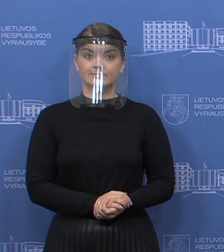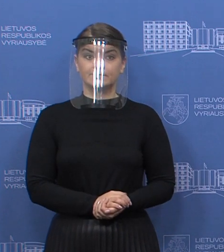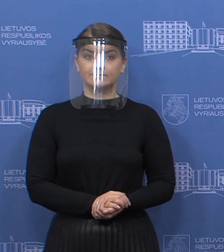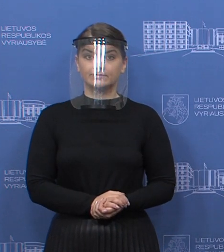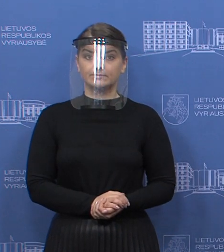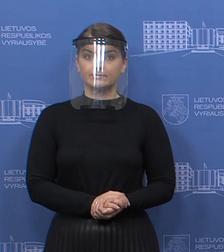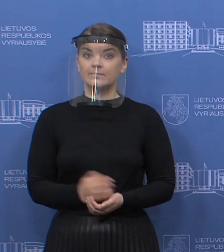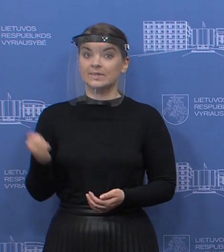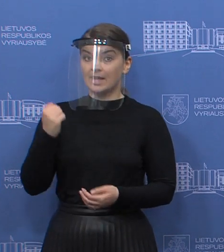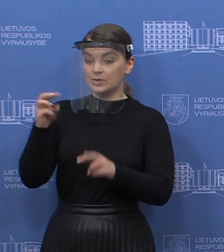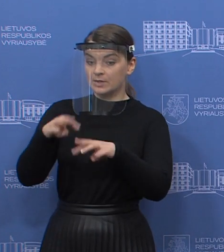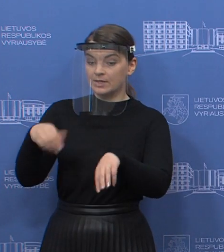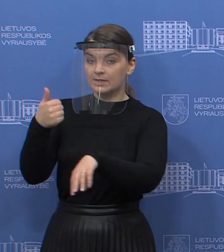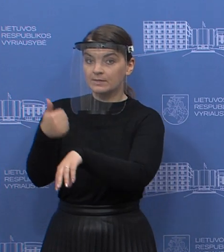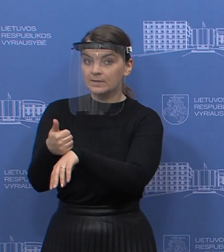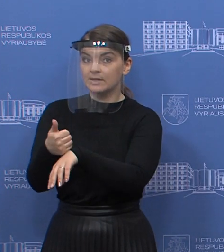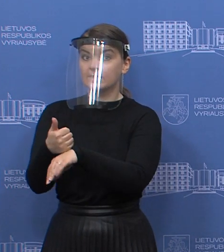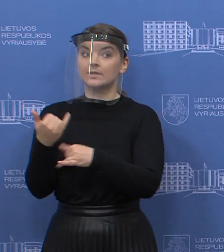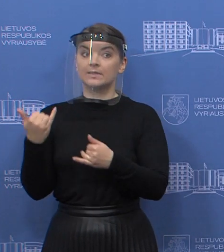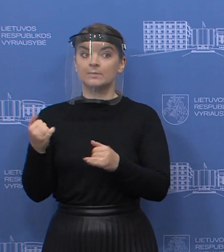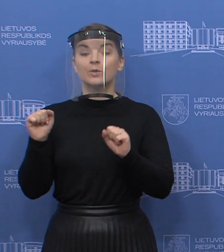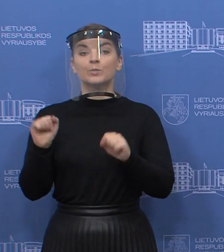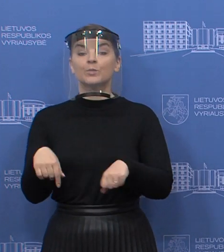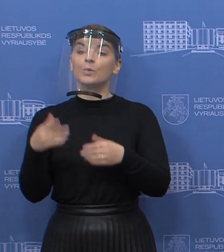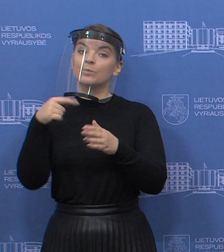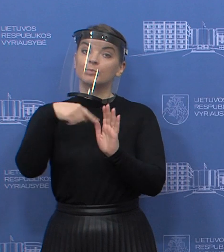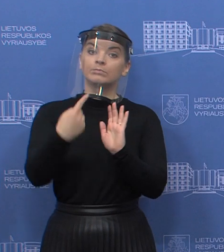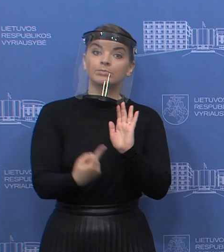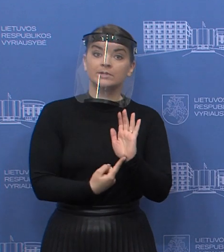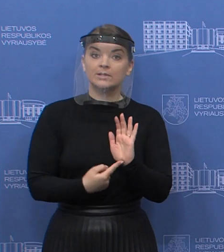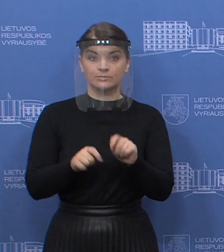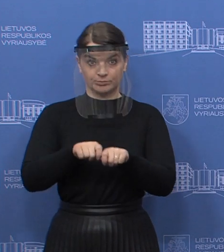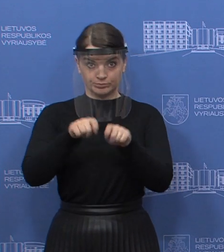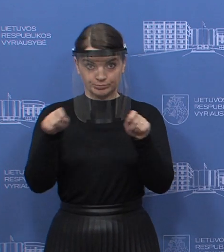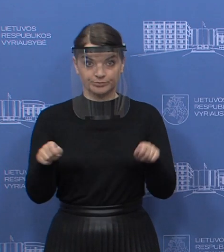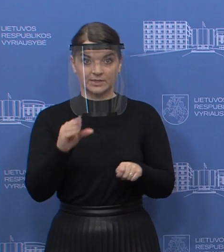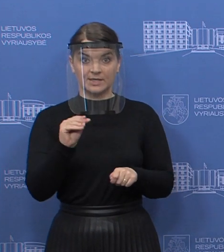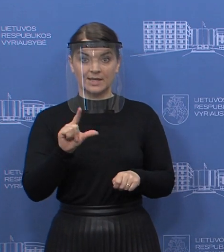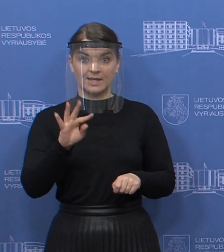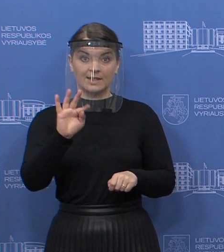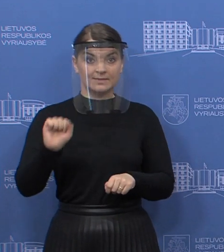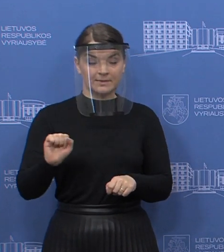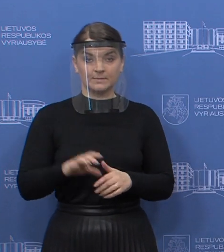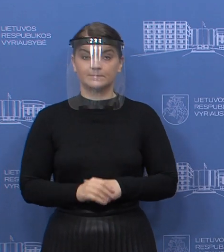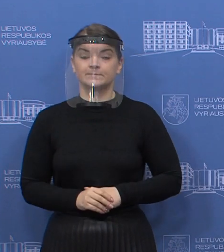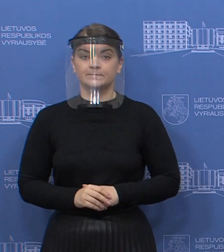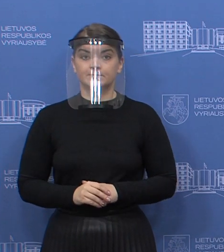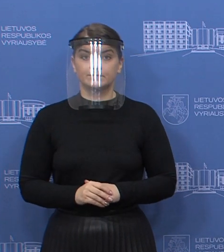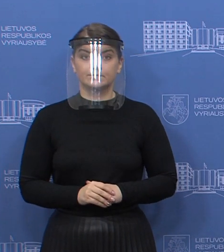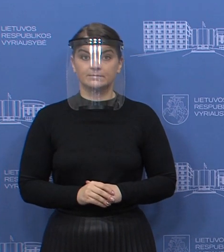Dėkui, premierė. Pereisime prie žiniaslasas tovų klausimų ir pradėsime nuo eltos. Luko Blekaičio, prašau.